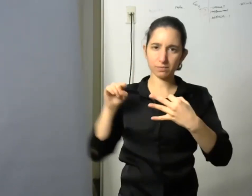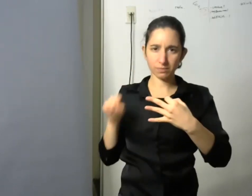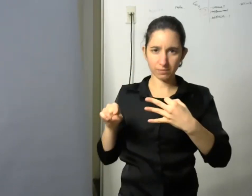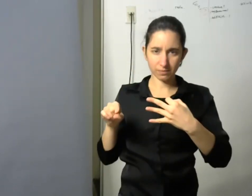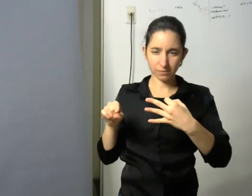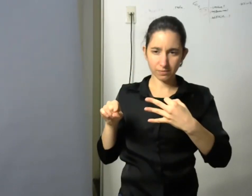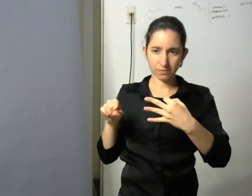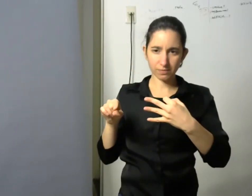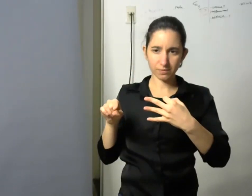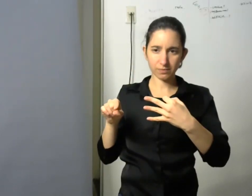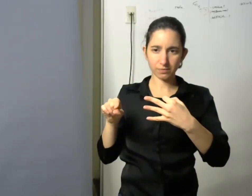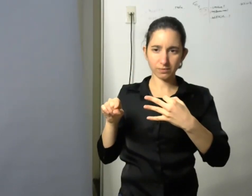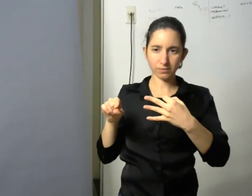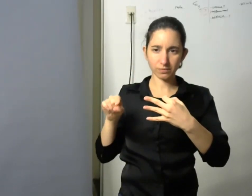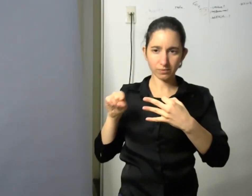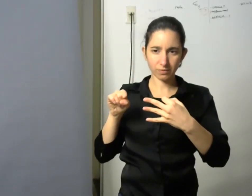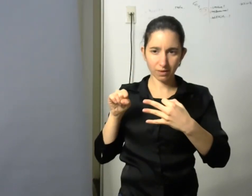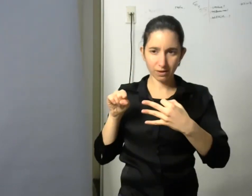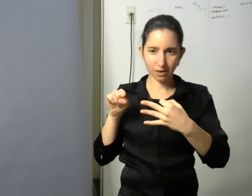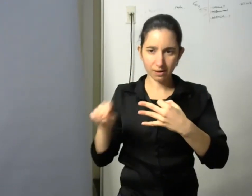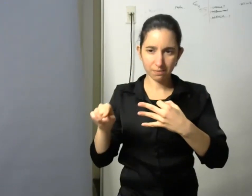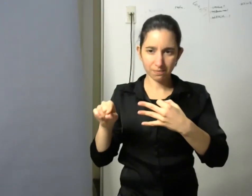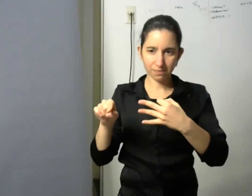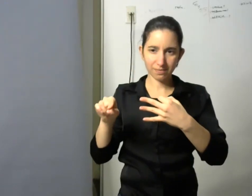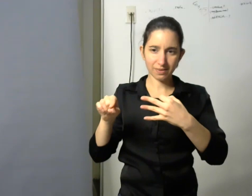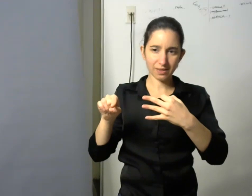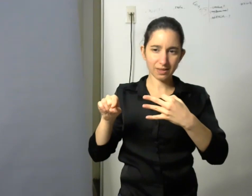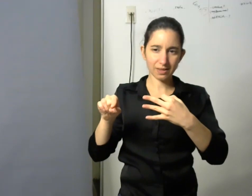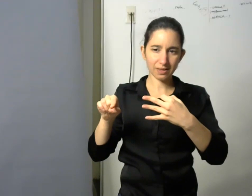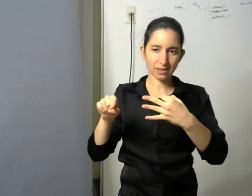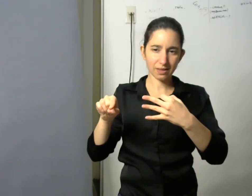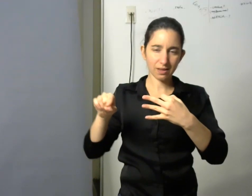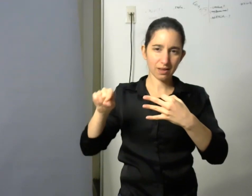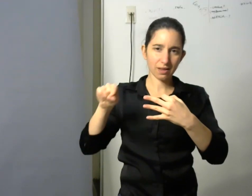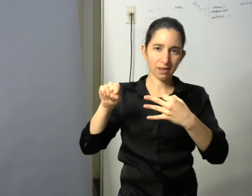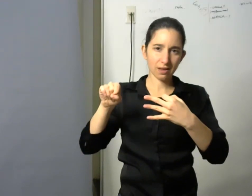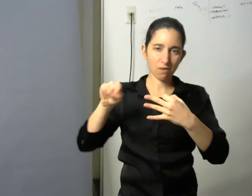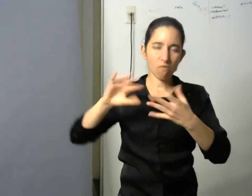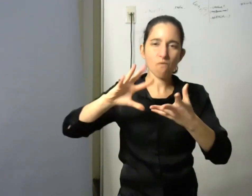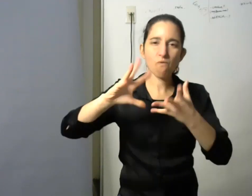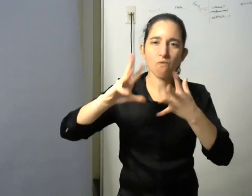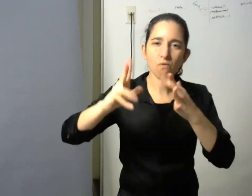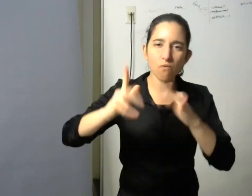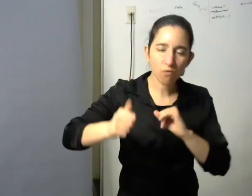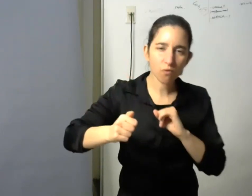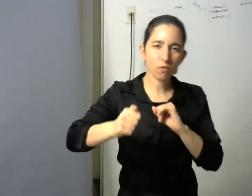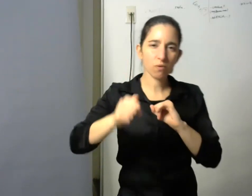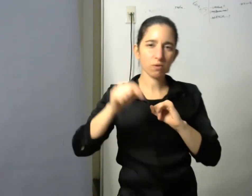los discursos y poder resignificarlos para que expliquen la realidad como